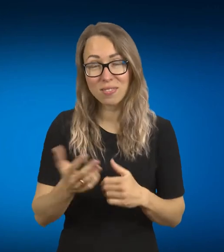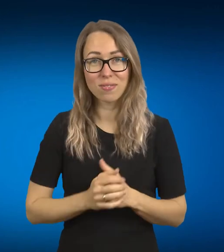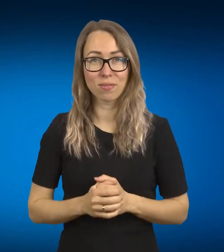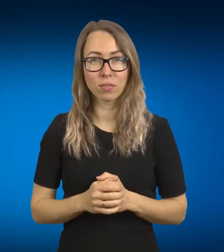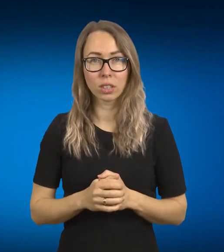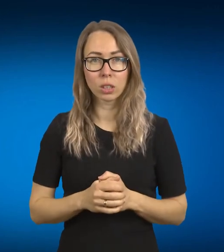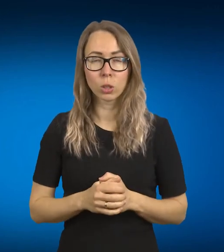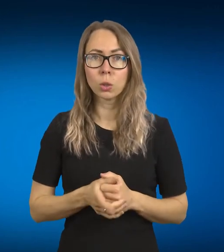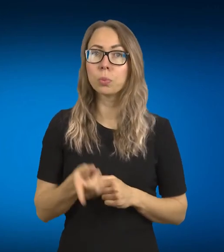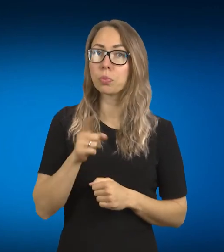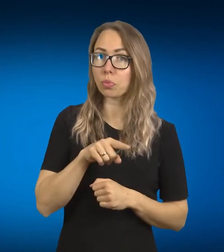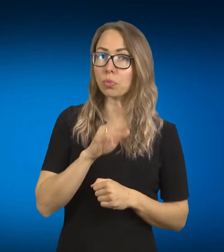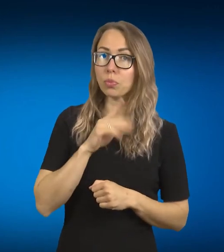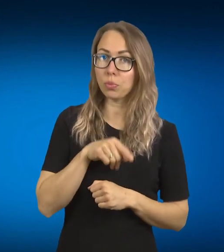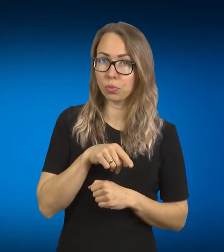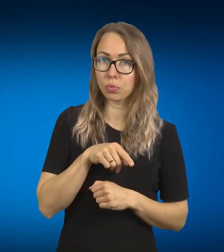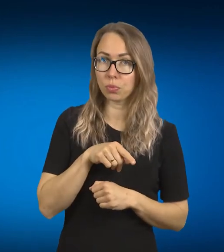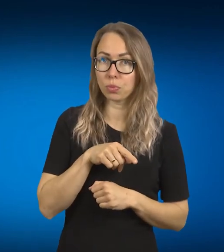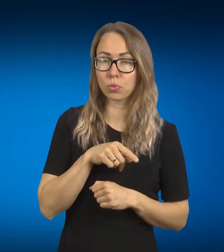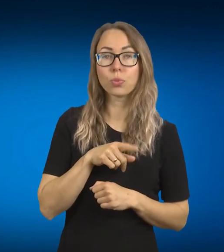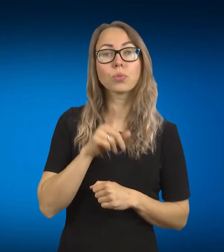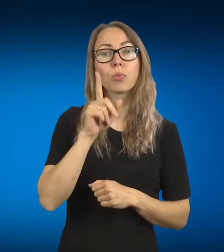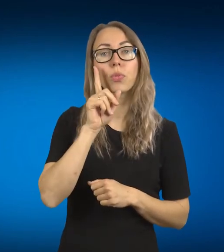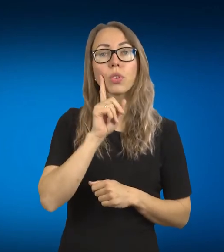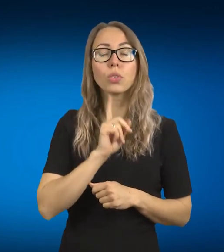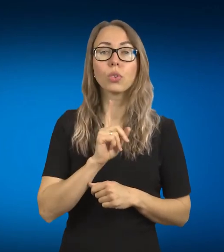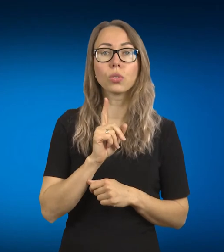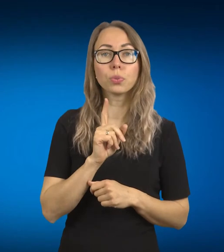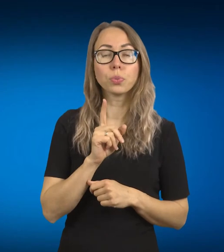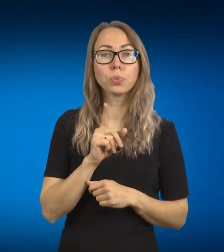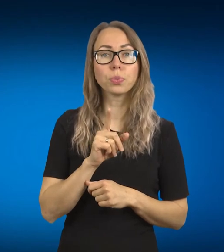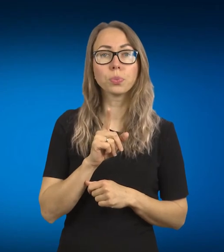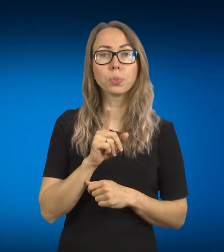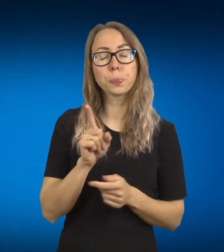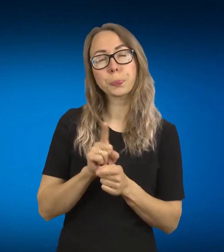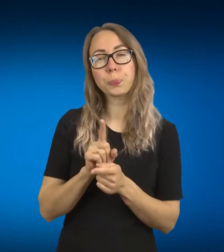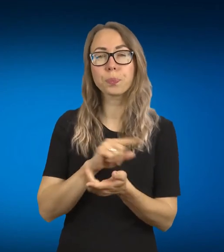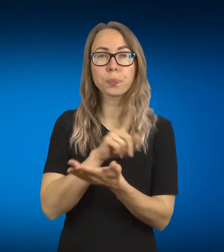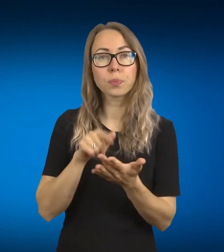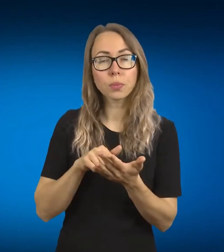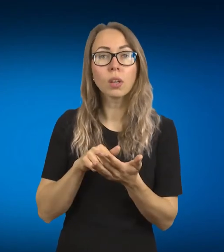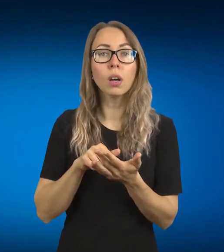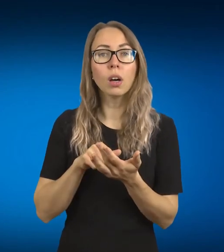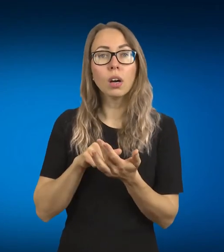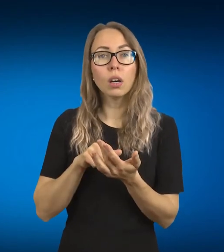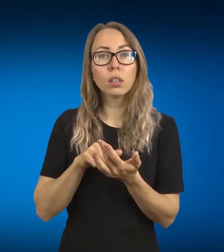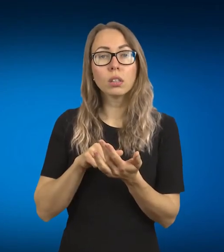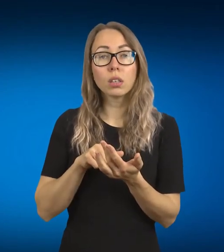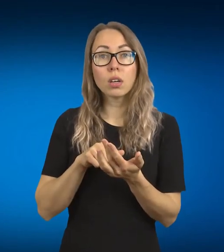filosofuojant, gaunasi tokia stacija, kad mes girdintieji, vadinkim taip,